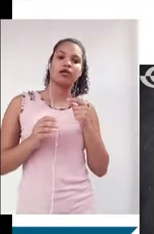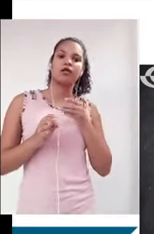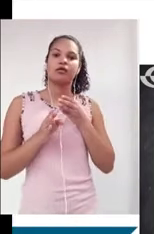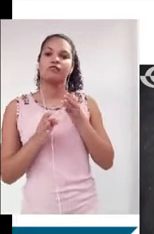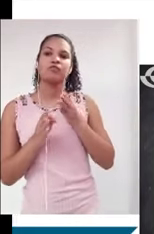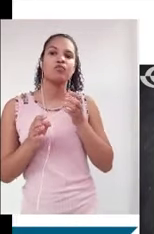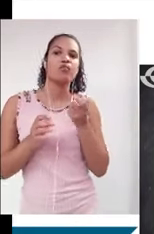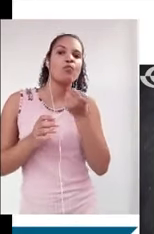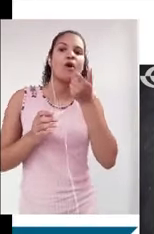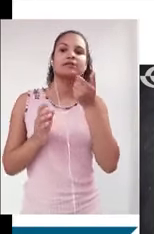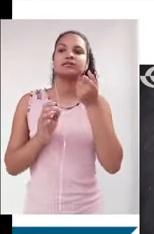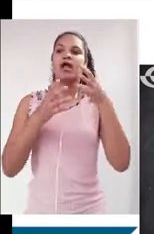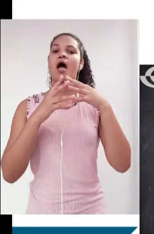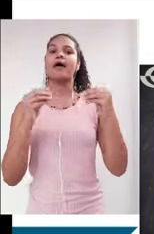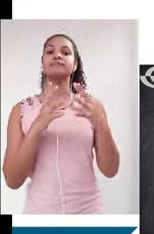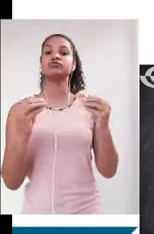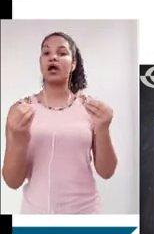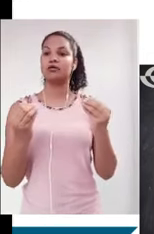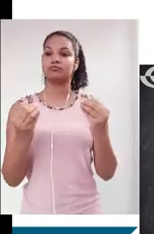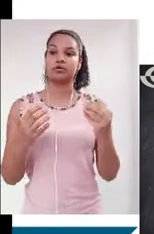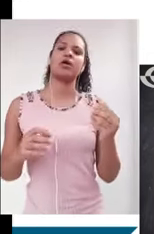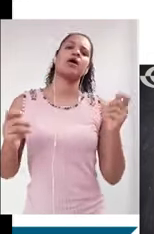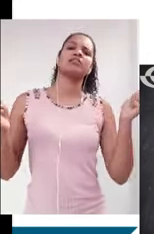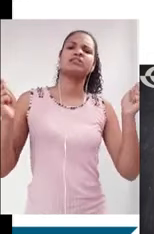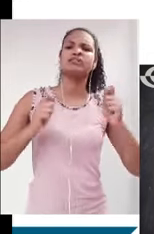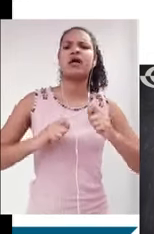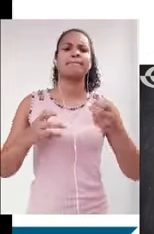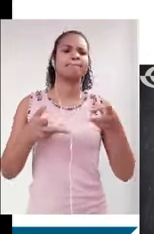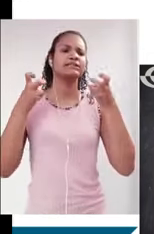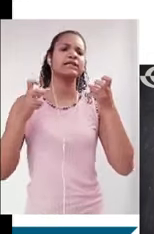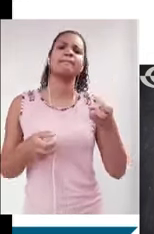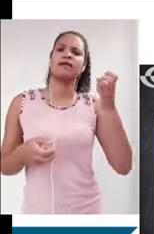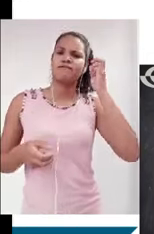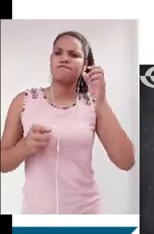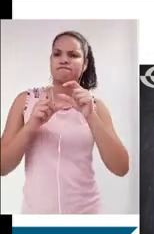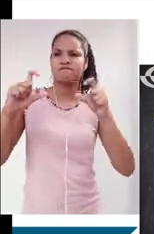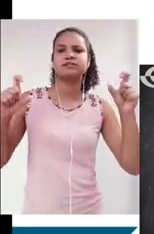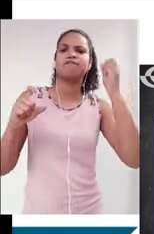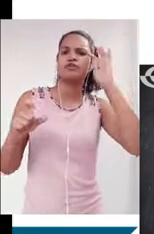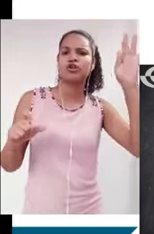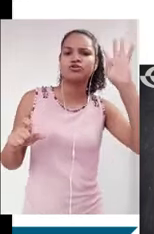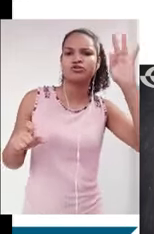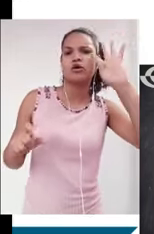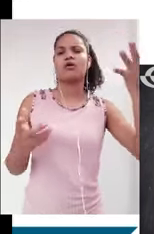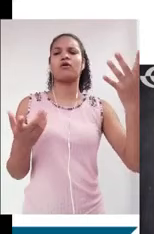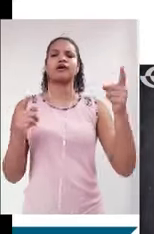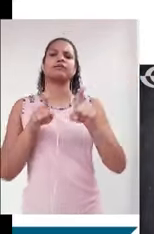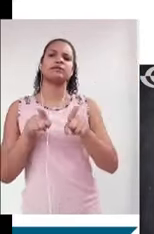linguagem figurada. Então, eu posso ver a presença de frases filosóficas, questões mais abstratas. Lembra da abstração que